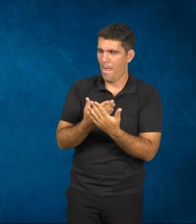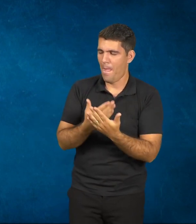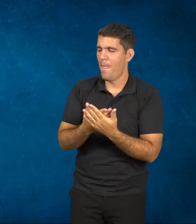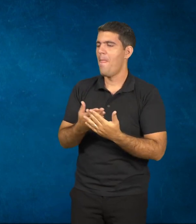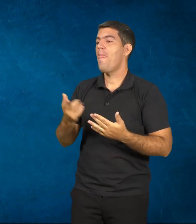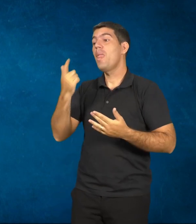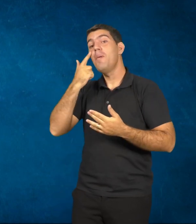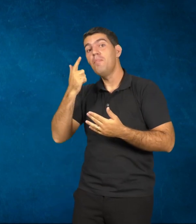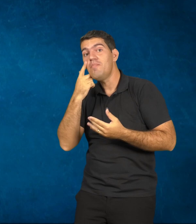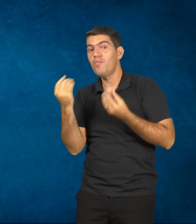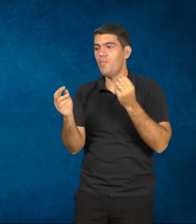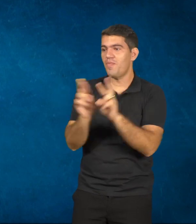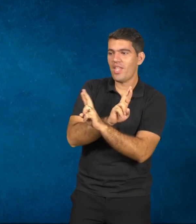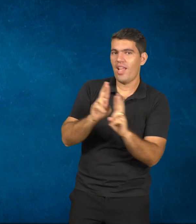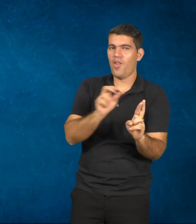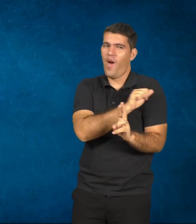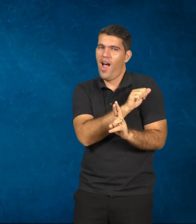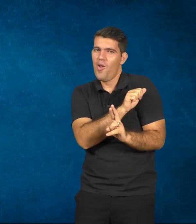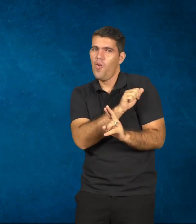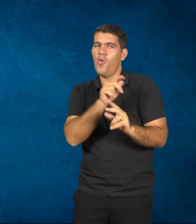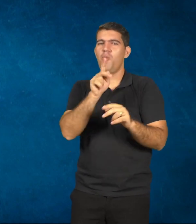relação entre alunos, professores e tecnologia. Vamos ver.